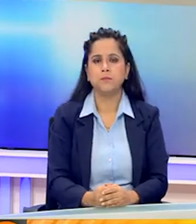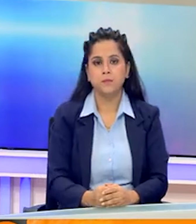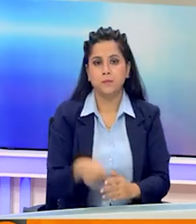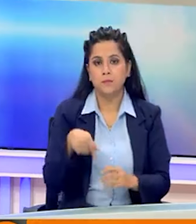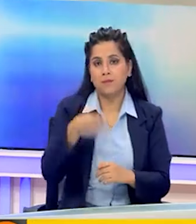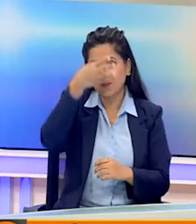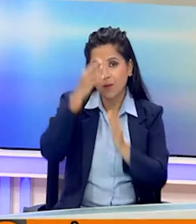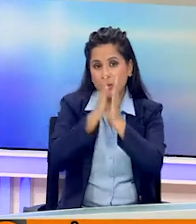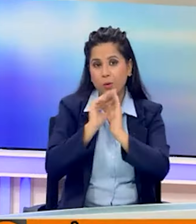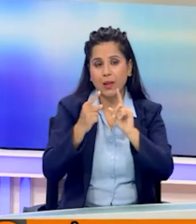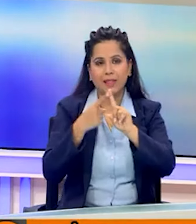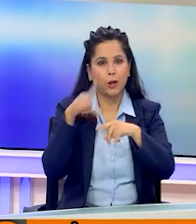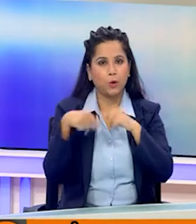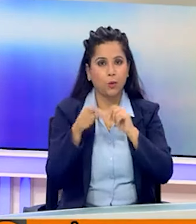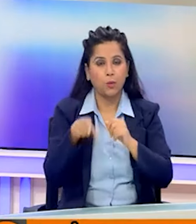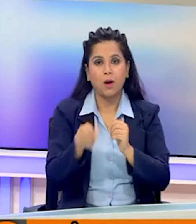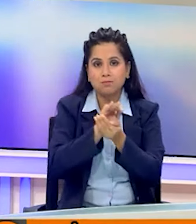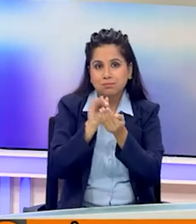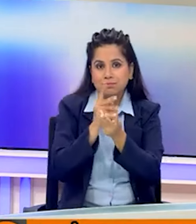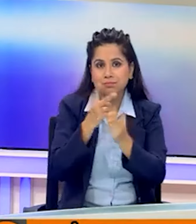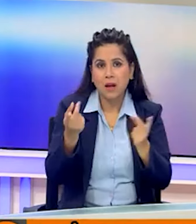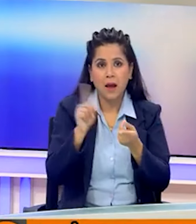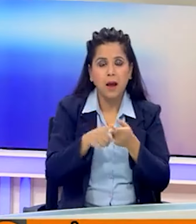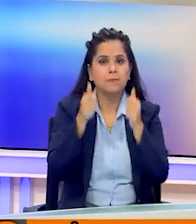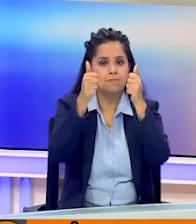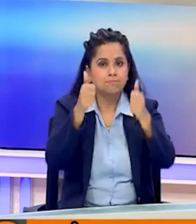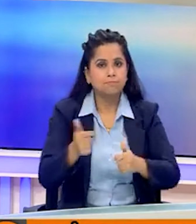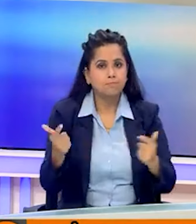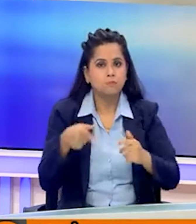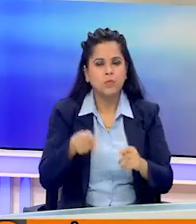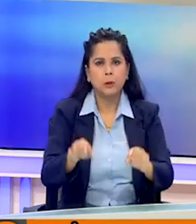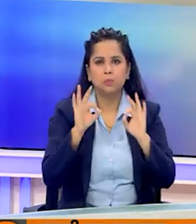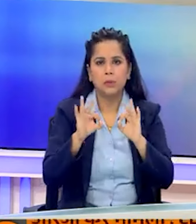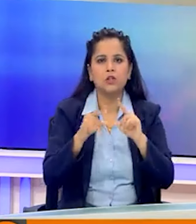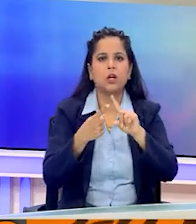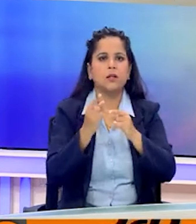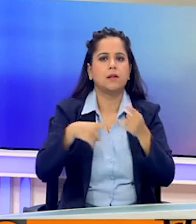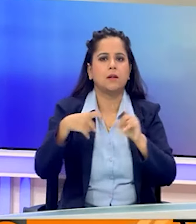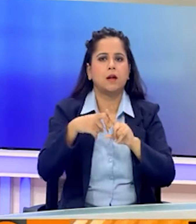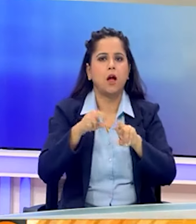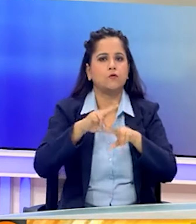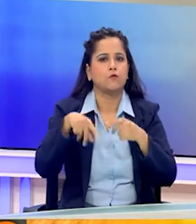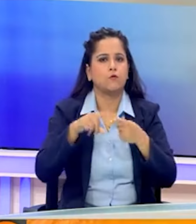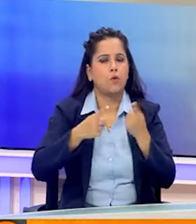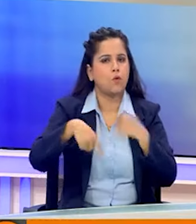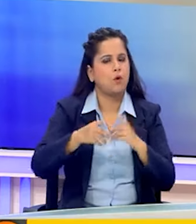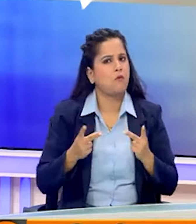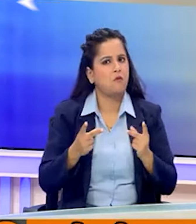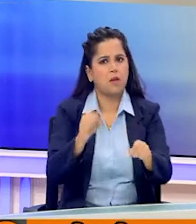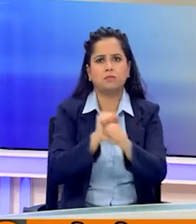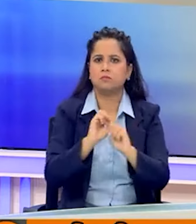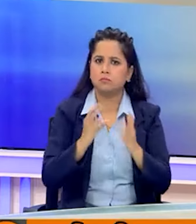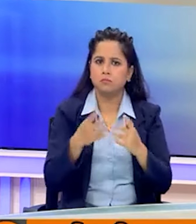तिरुपती मंदिर के लड्डू प्रसादम मामले में नतीजे तक पहुँचने के लिए स्पेशल टास्क फोर्स ने अपनी जाँच अपतेज कर दी है।